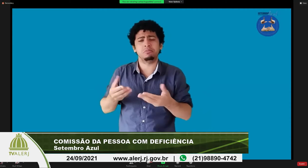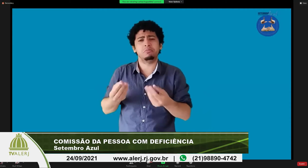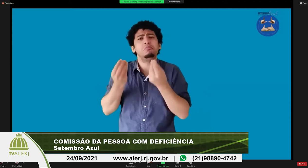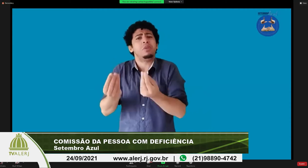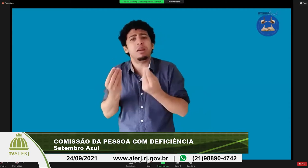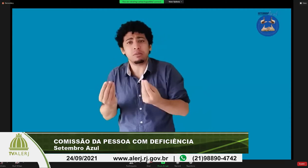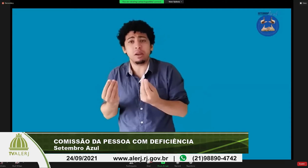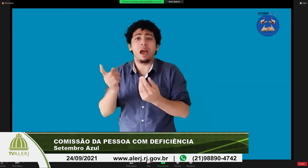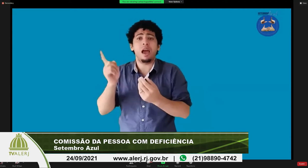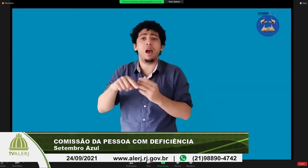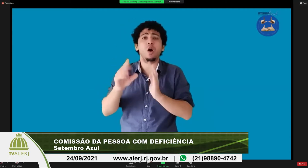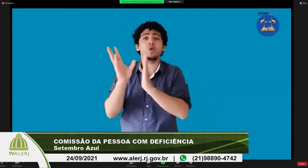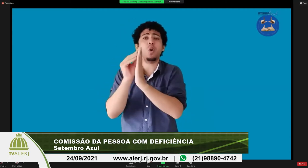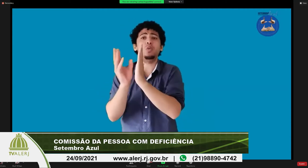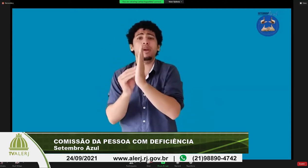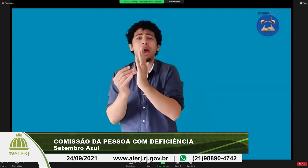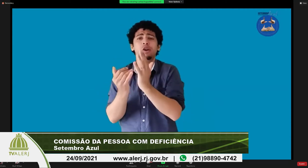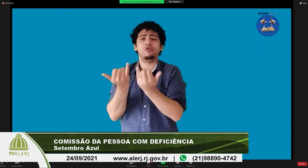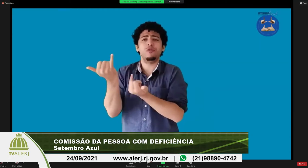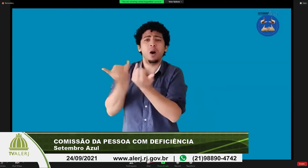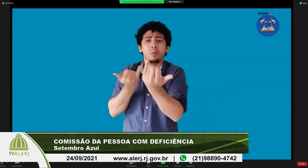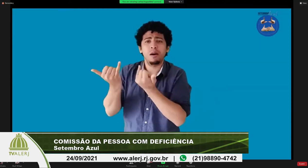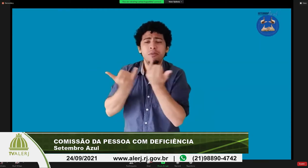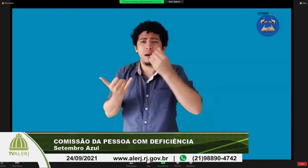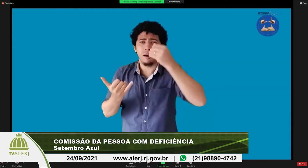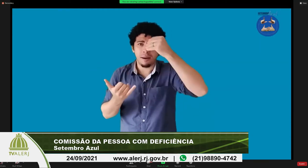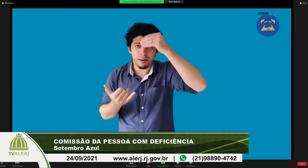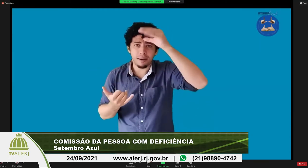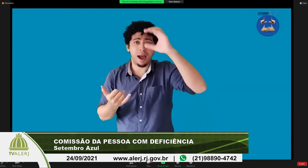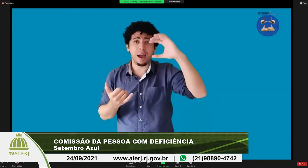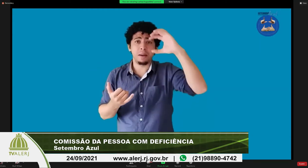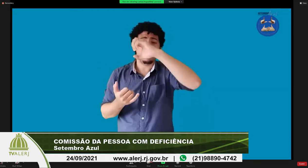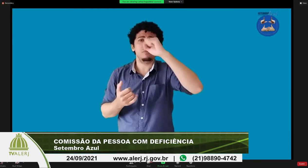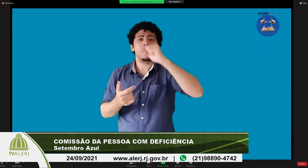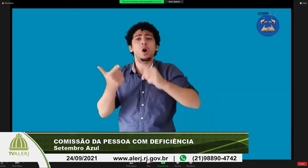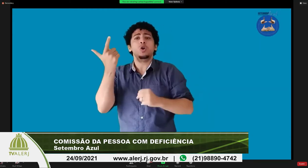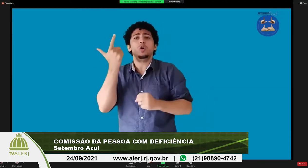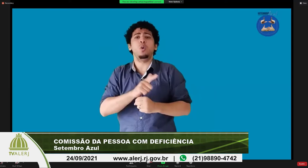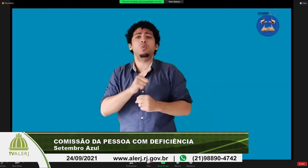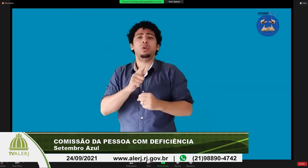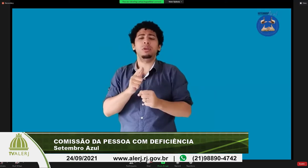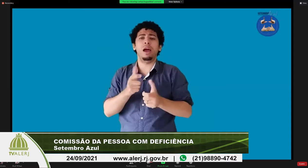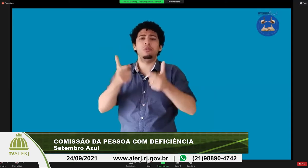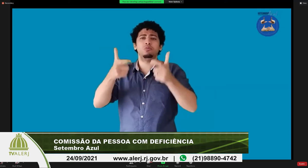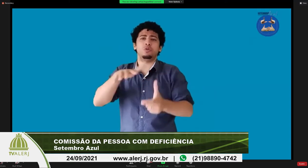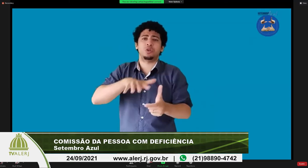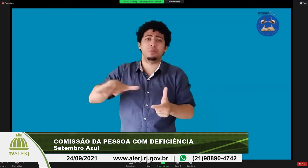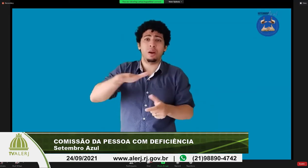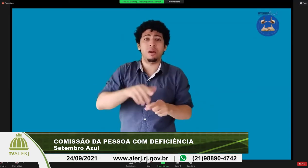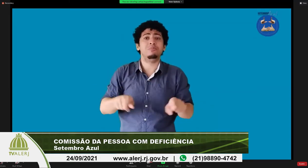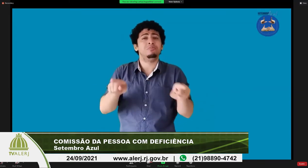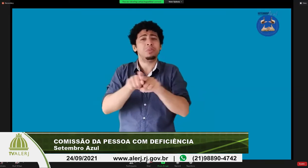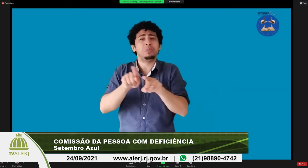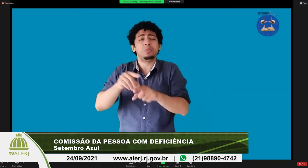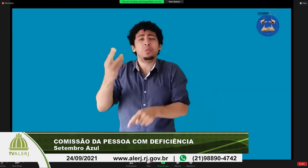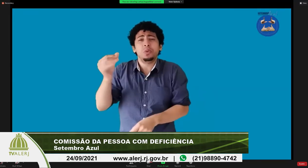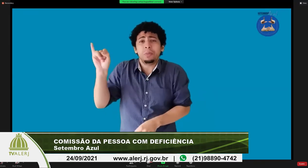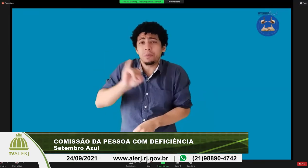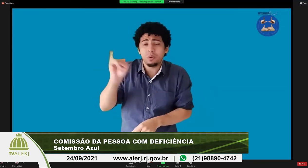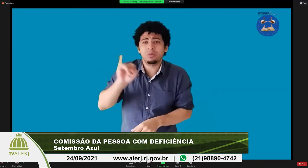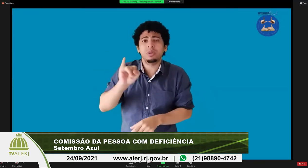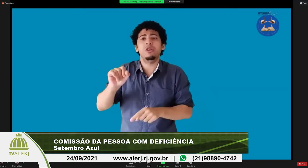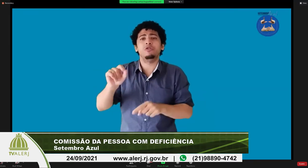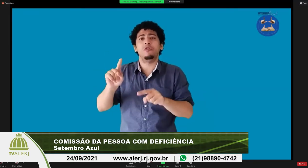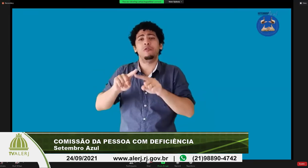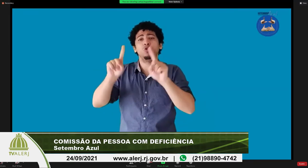em Libras mas por que acessibilidade em Libras? Tenham conteúdos tenham informações tenham conhecimentos para que os espaços